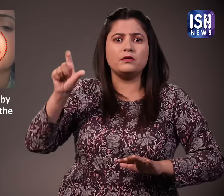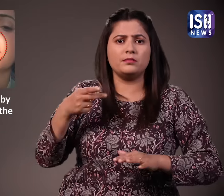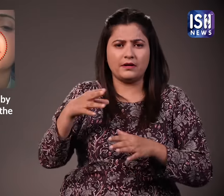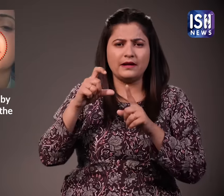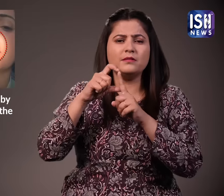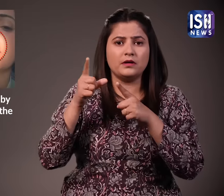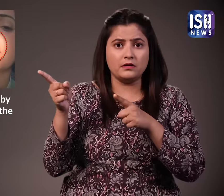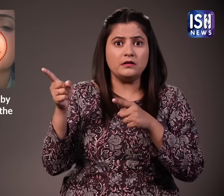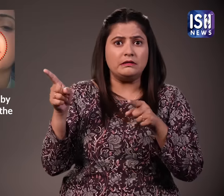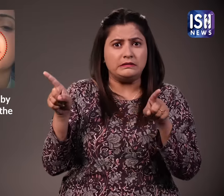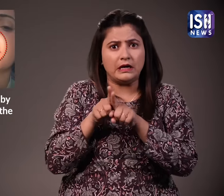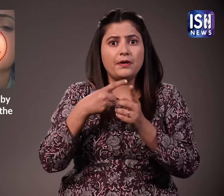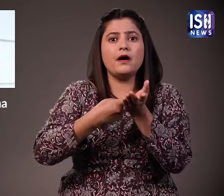डिफेक वीडियो का निशाना बन चुकी है